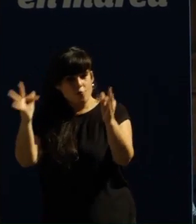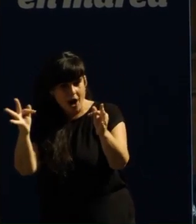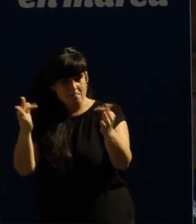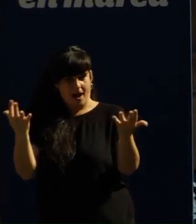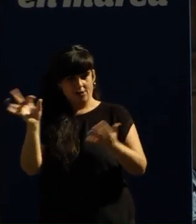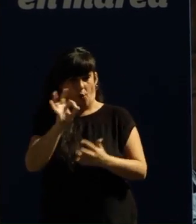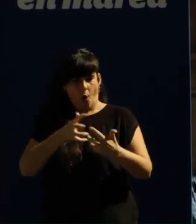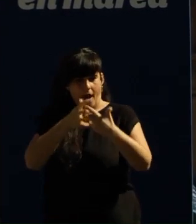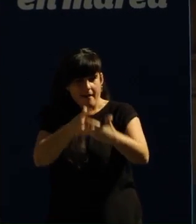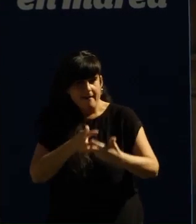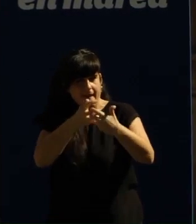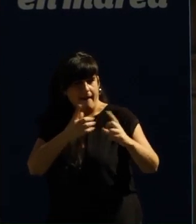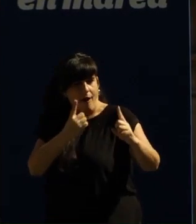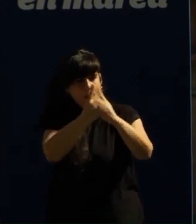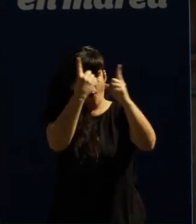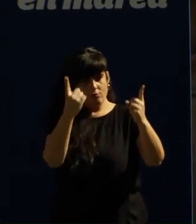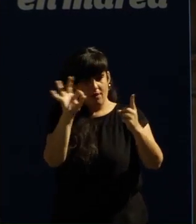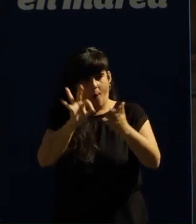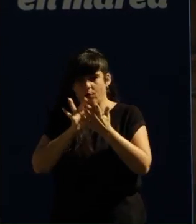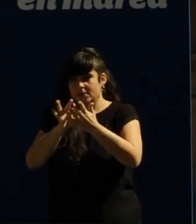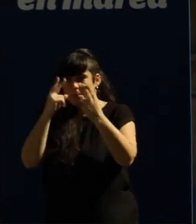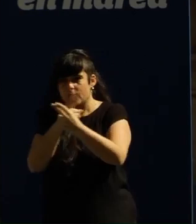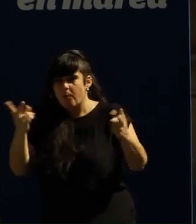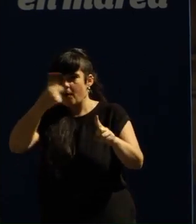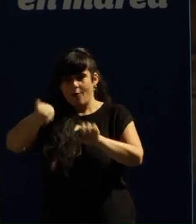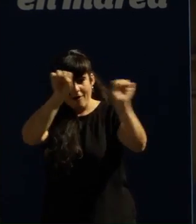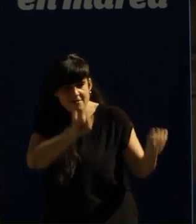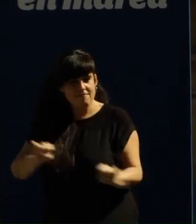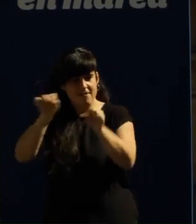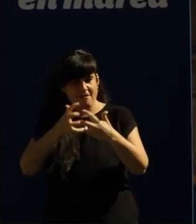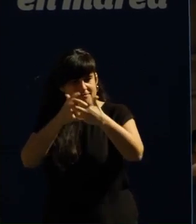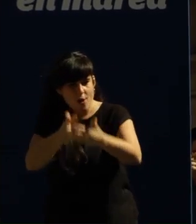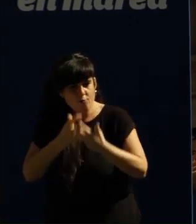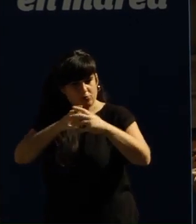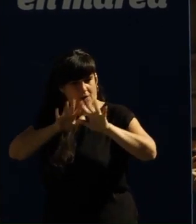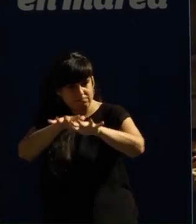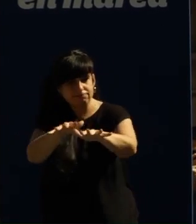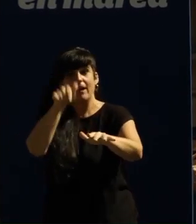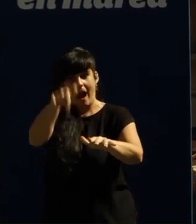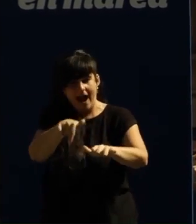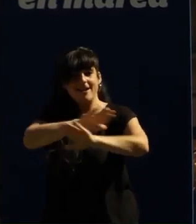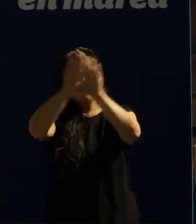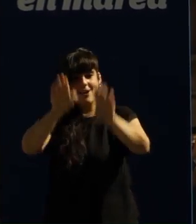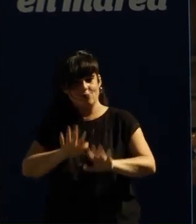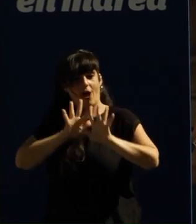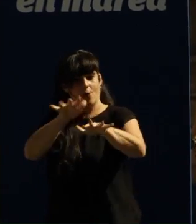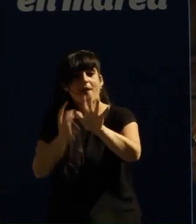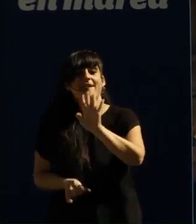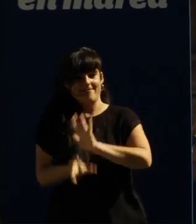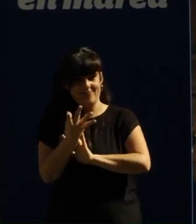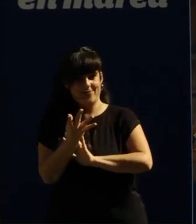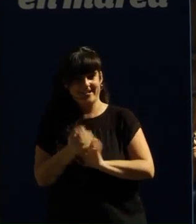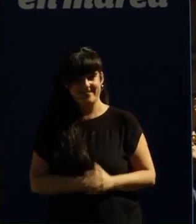guerra as mareas en defensa dos servicios públicos e a tantas outras loitas Somos o resultado dos consensos que manaron da xente